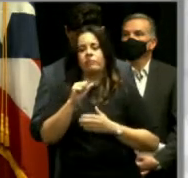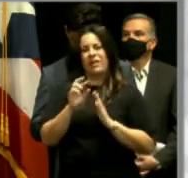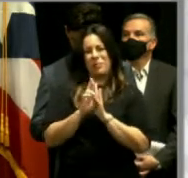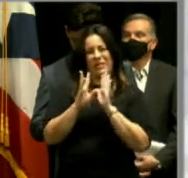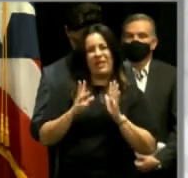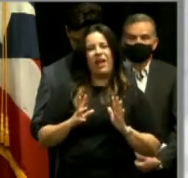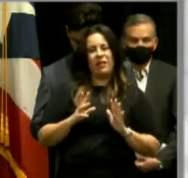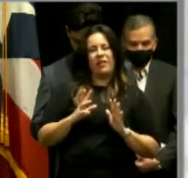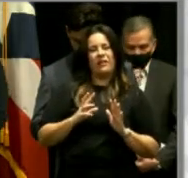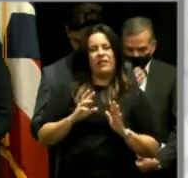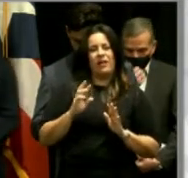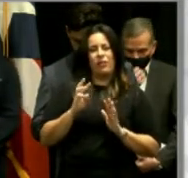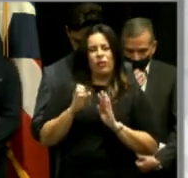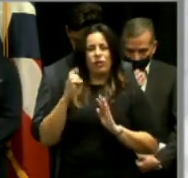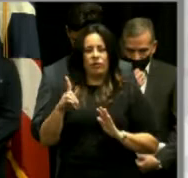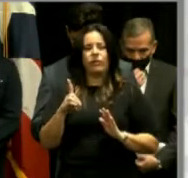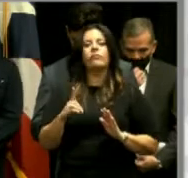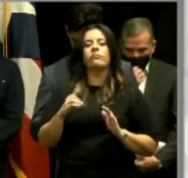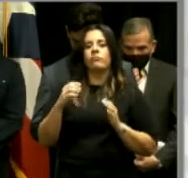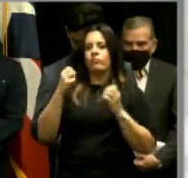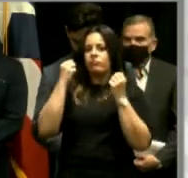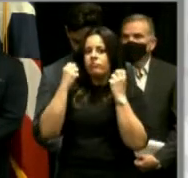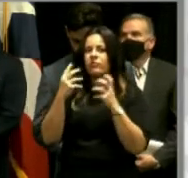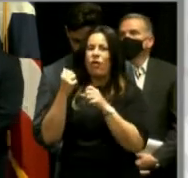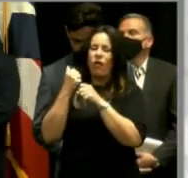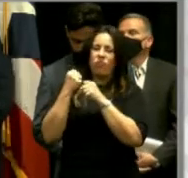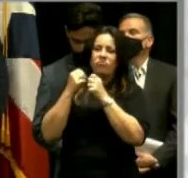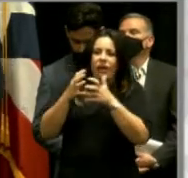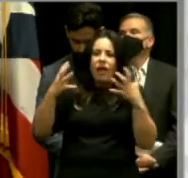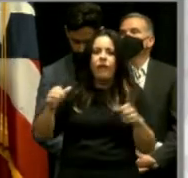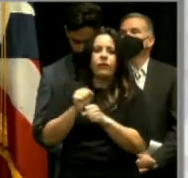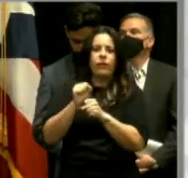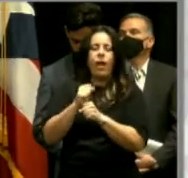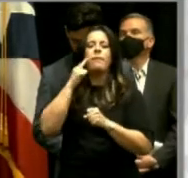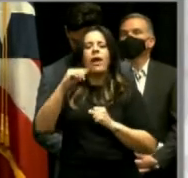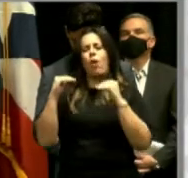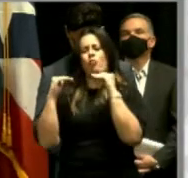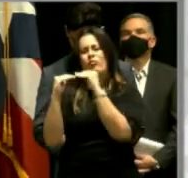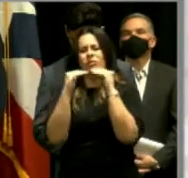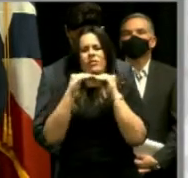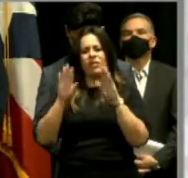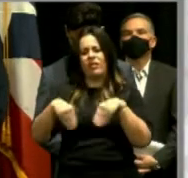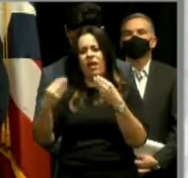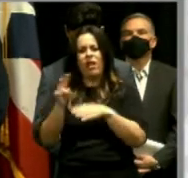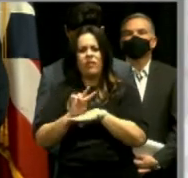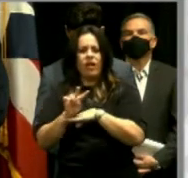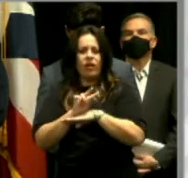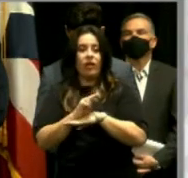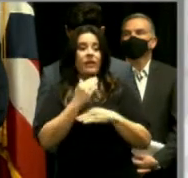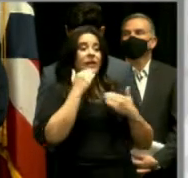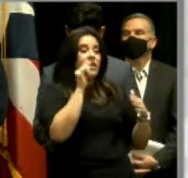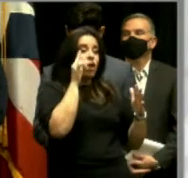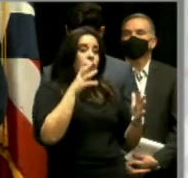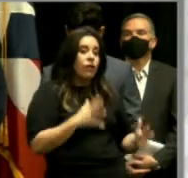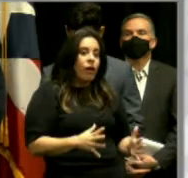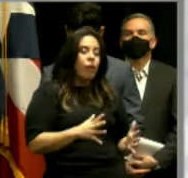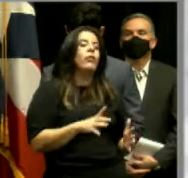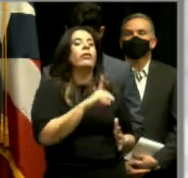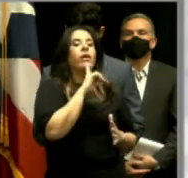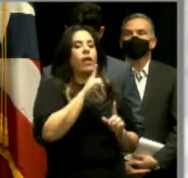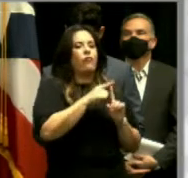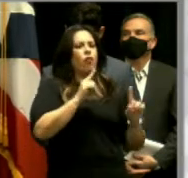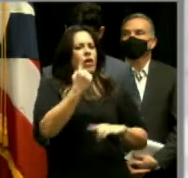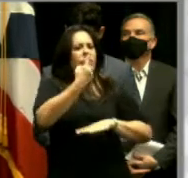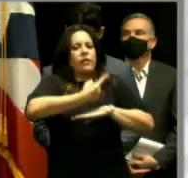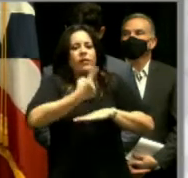por este gran trabajo que ha hecho de poder hacerle justicia a nuestra gente de Vieques. Gracias gobernador porque sé que desde el